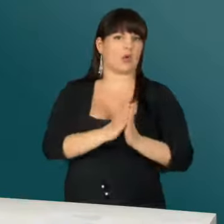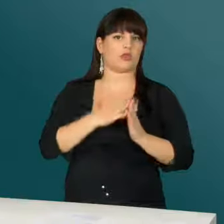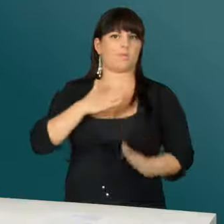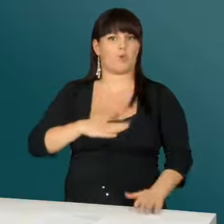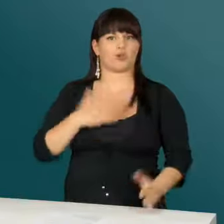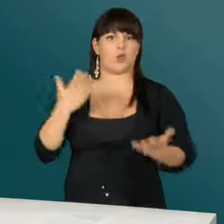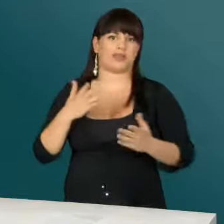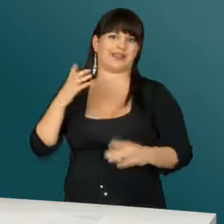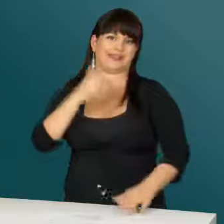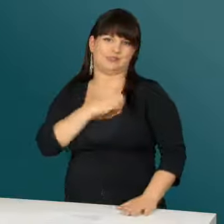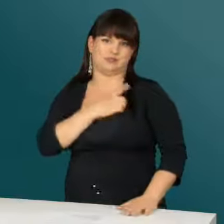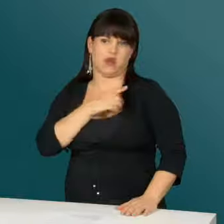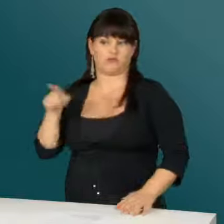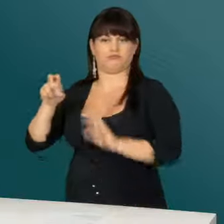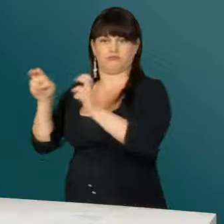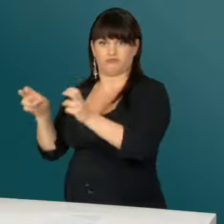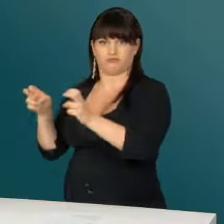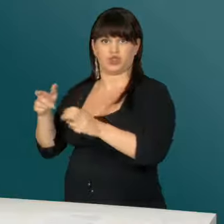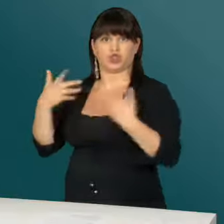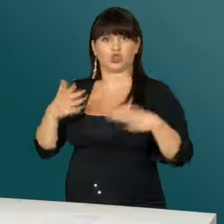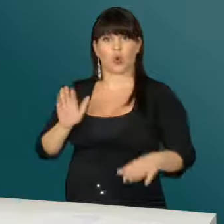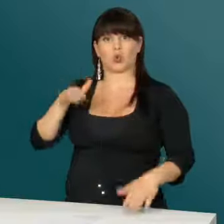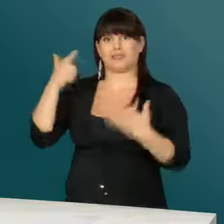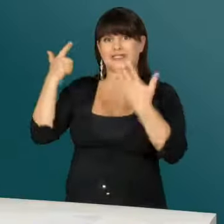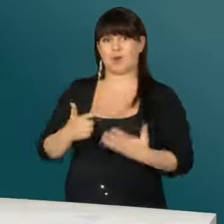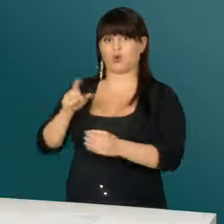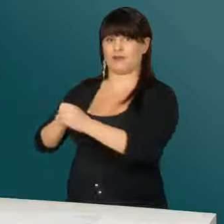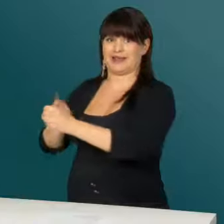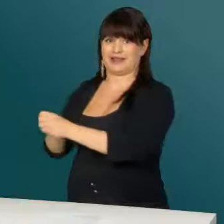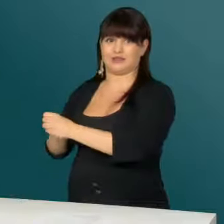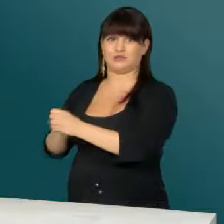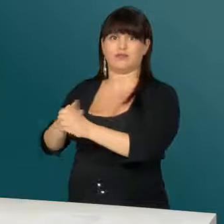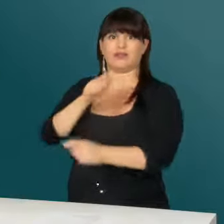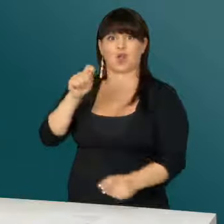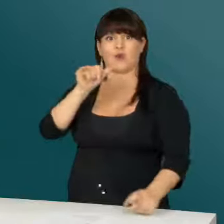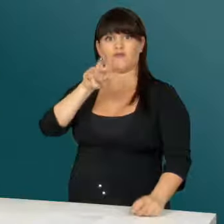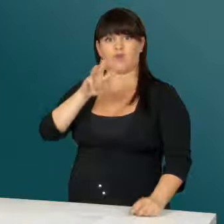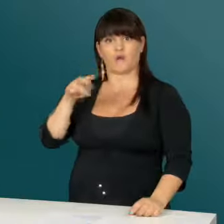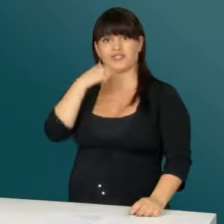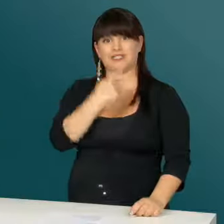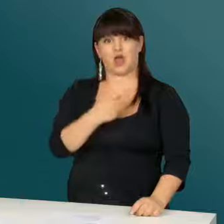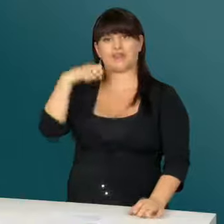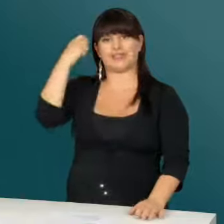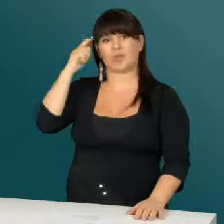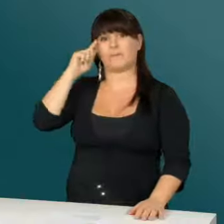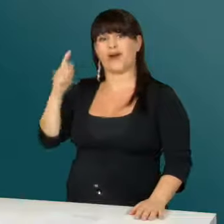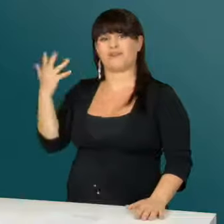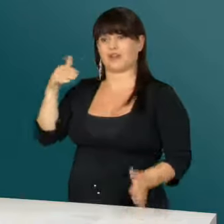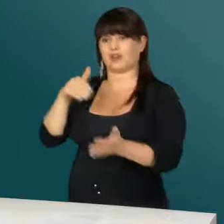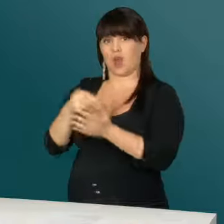Die Gruppe hat bereits über 700 Mitglieder. Wolf meint, dass die Kinobetreiber glauben, Geld zu verlieren, wenn